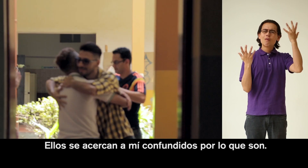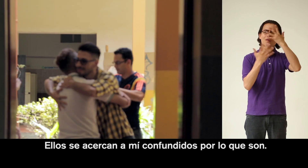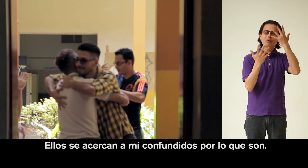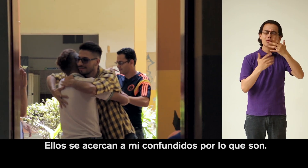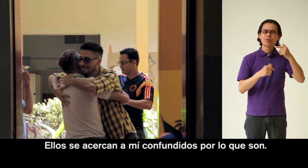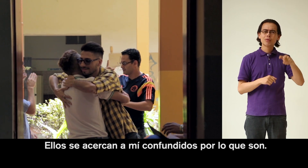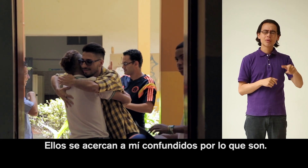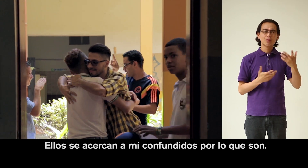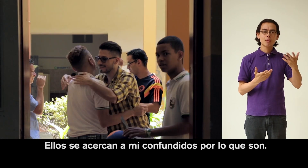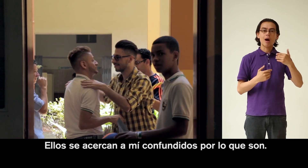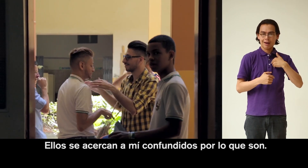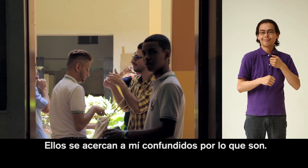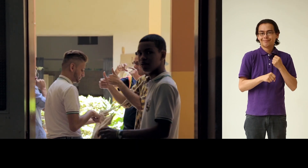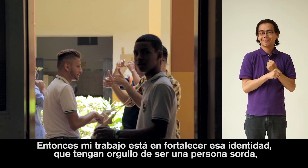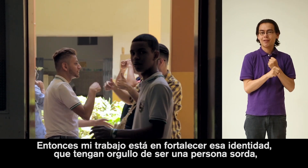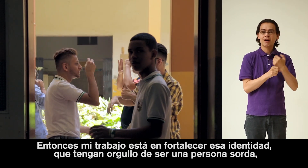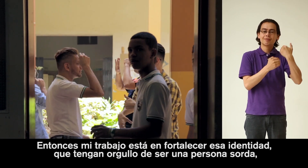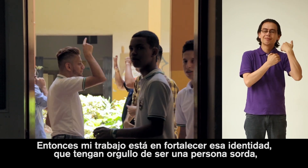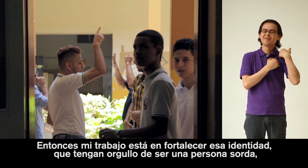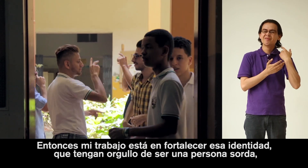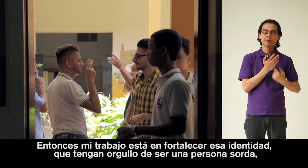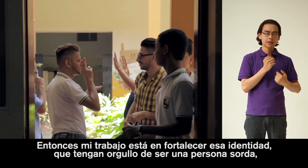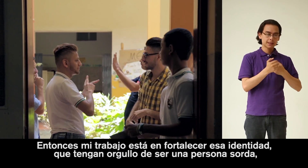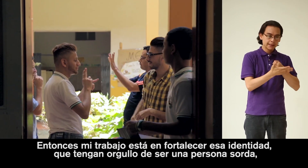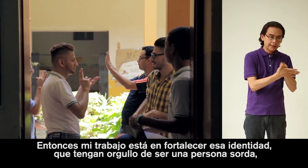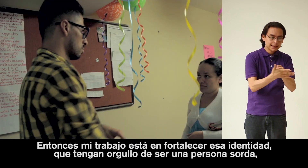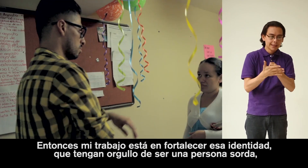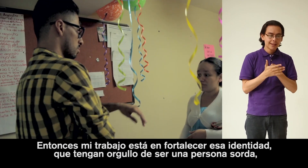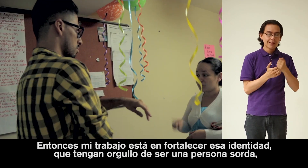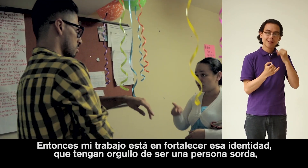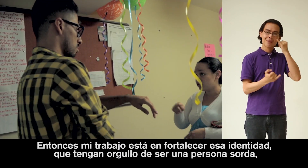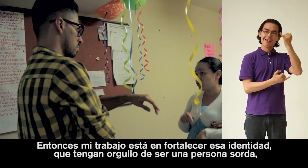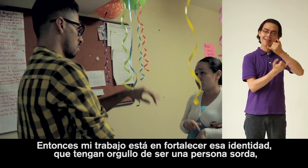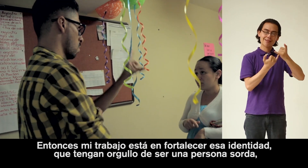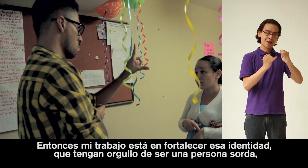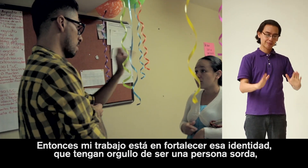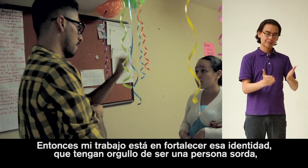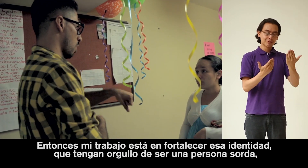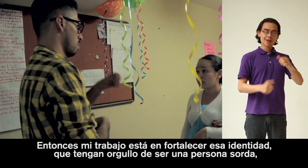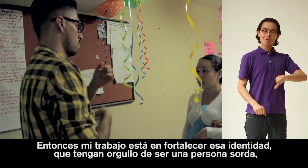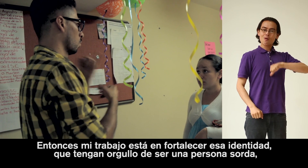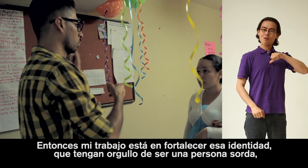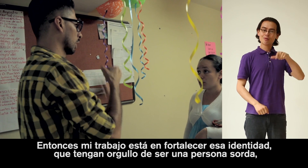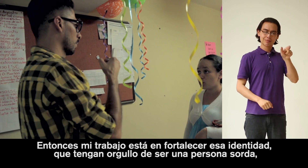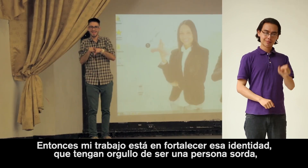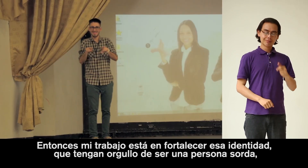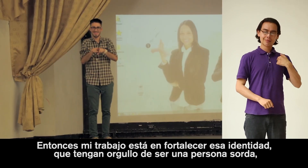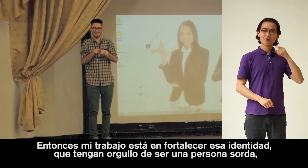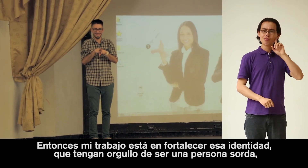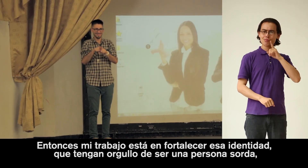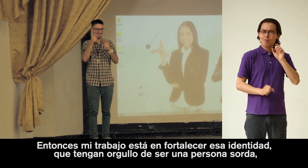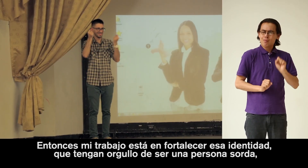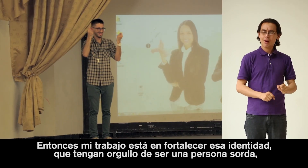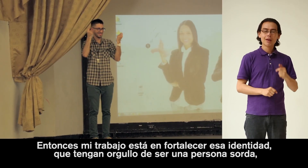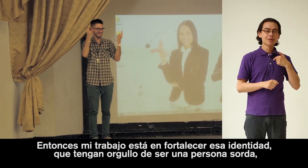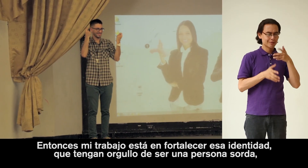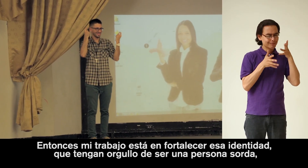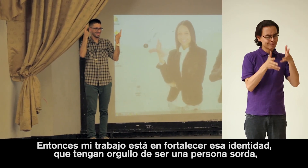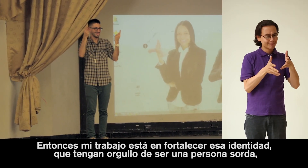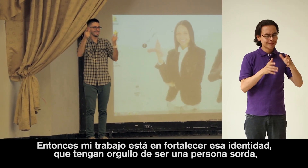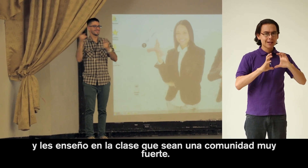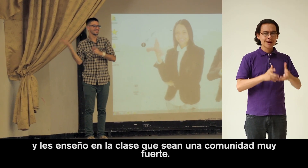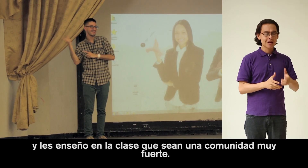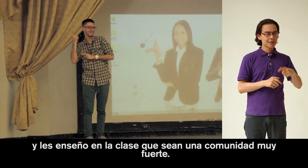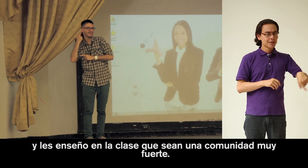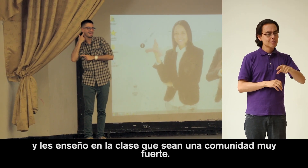confundidos por lo que son Entonces mi trabajo está en fortalecerles esa identidad, que tengan orgullo de ser una persona